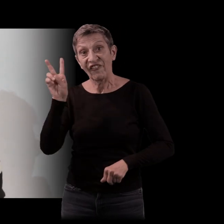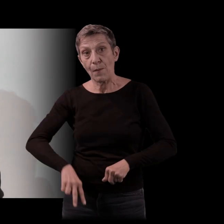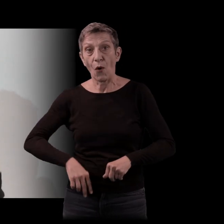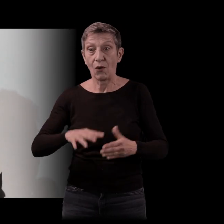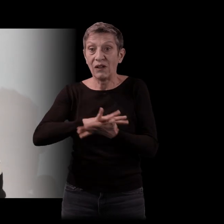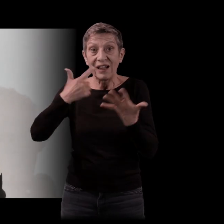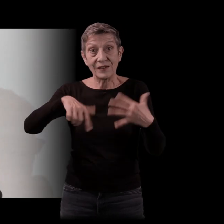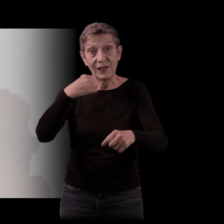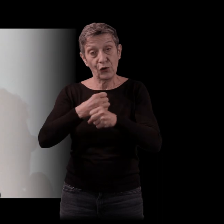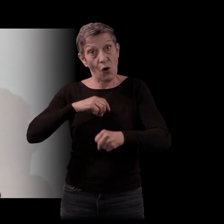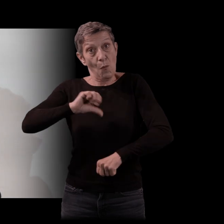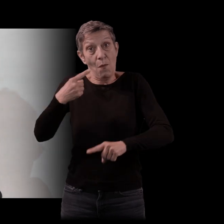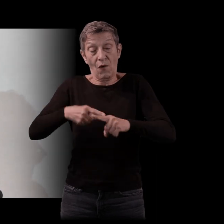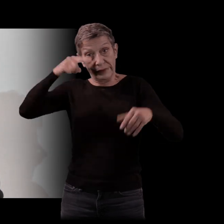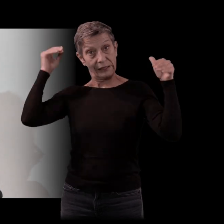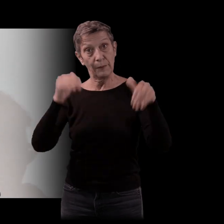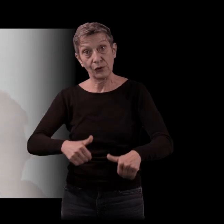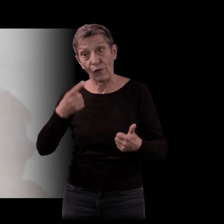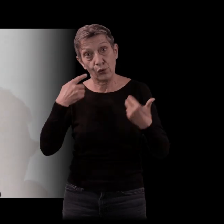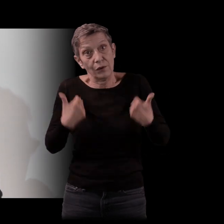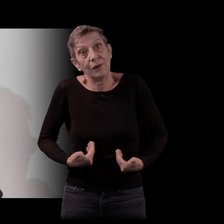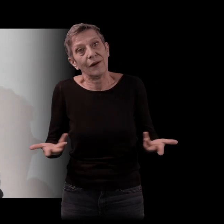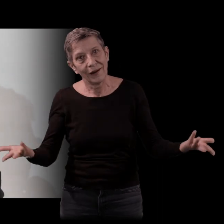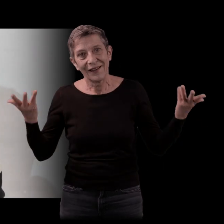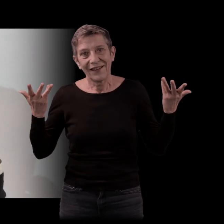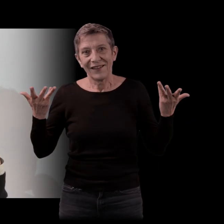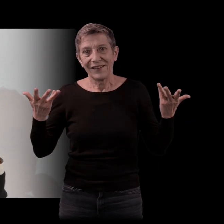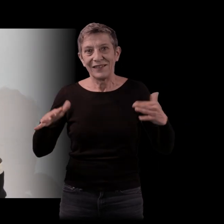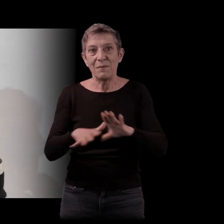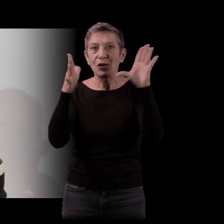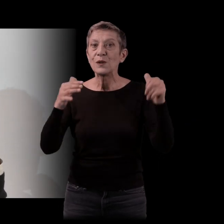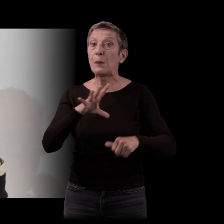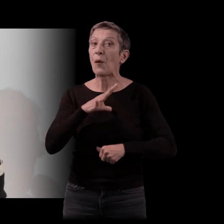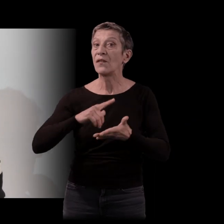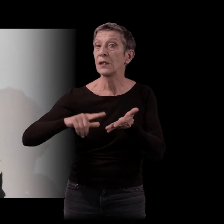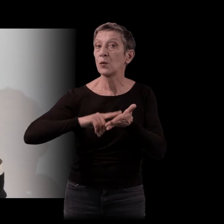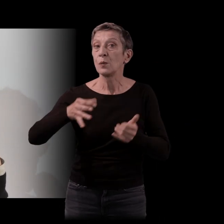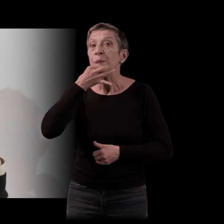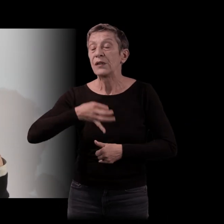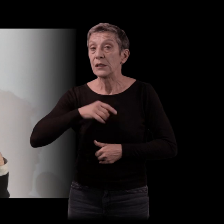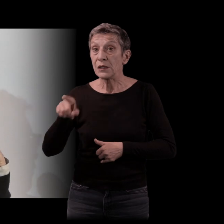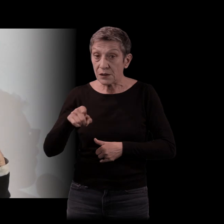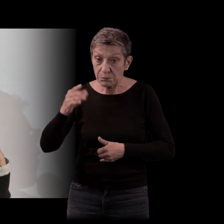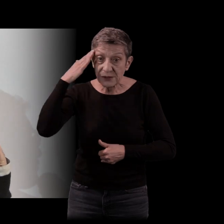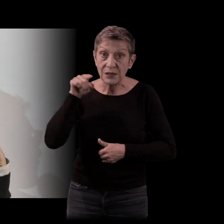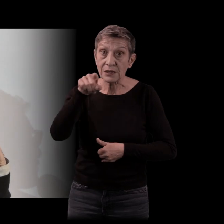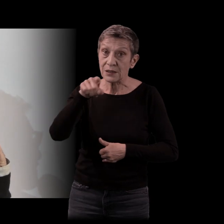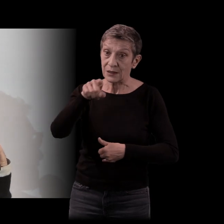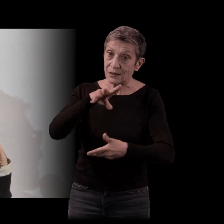première dépression. C'est pour vous situer un peu le truc. Et que ma prof de lettre m'avait dit, si tu fais des études de lettre, tu seras prof. C'est ça le